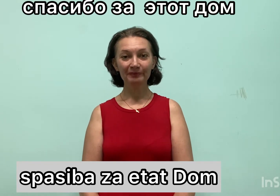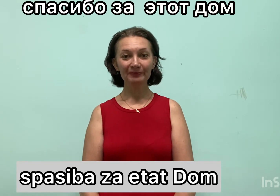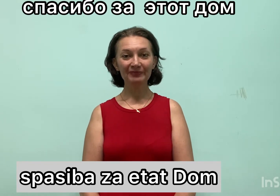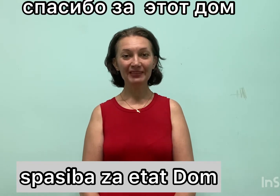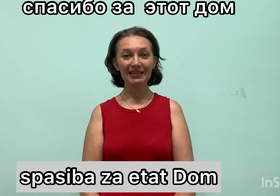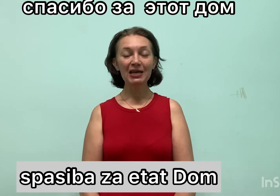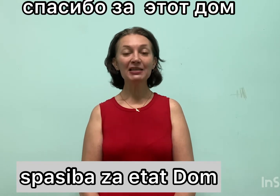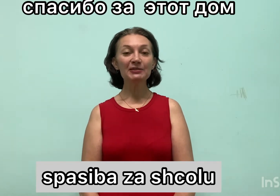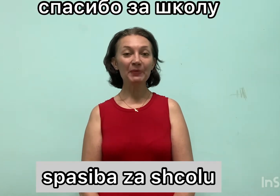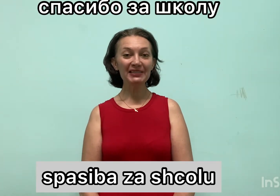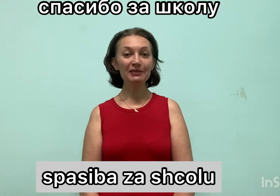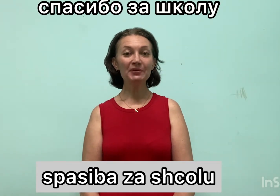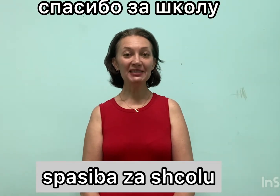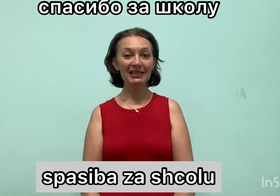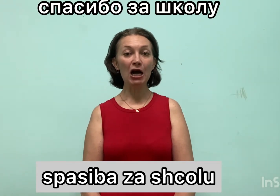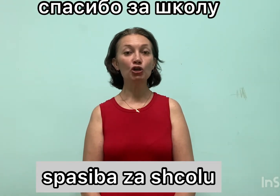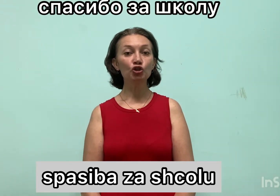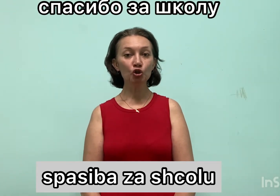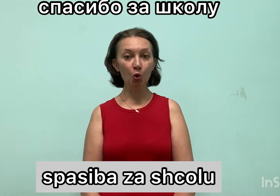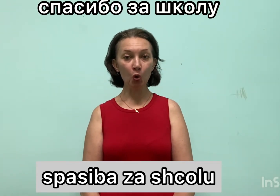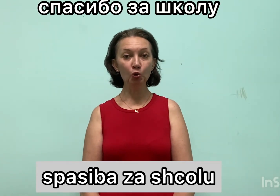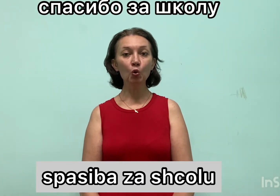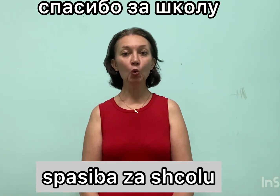Спасибо за школу.